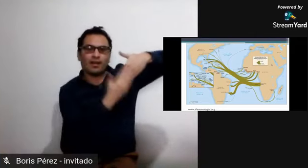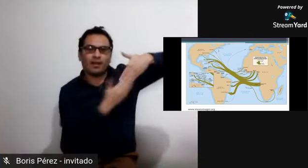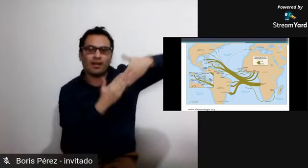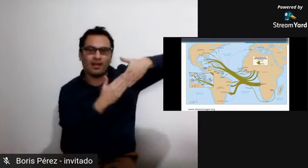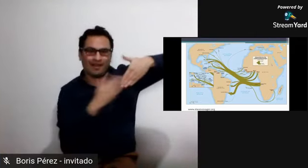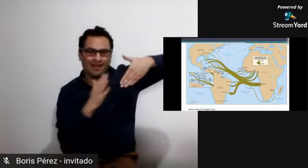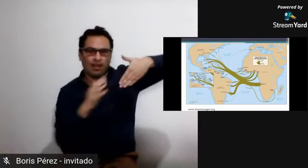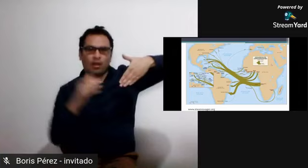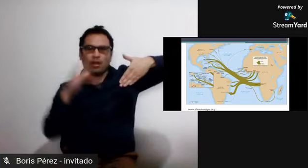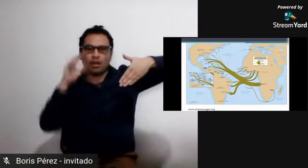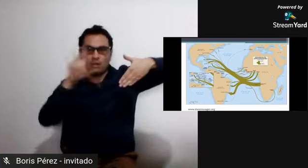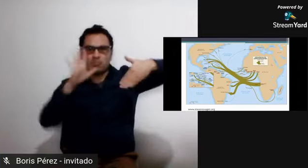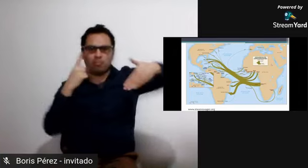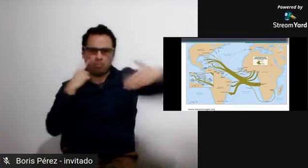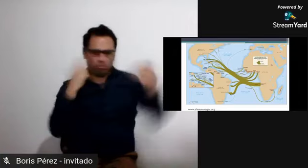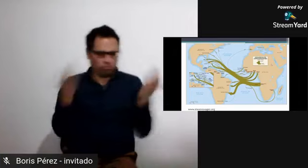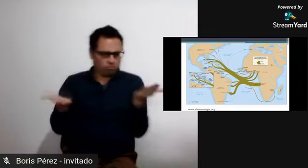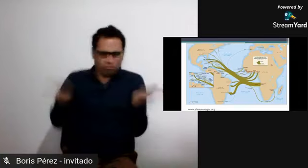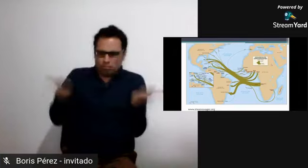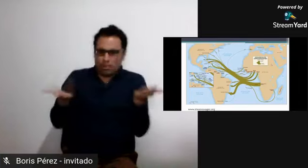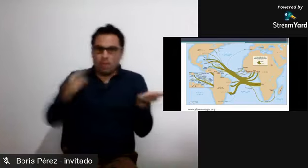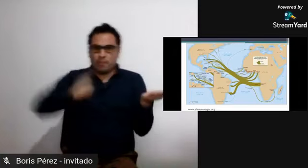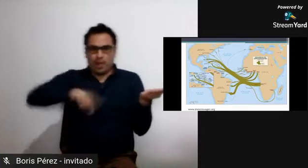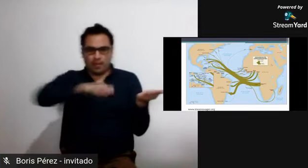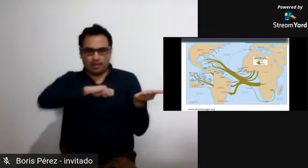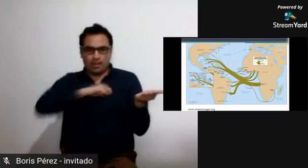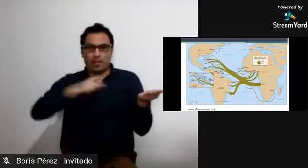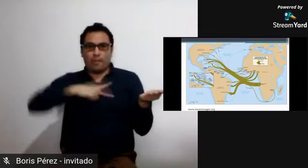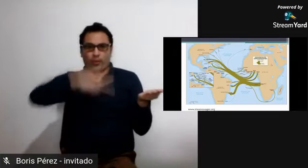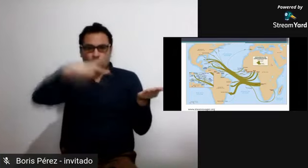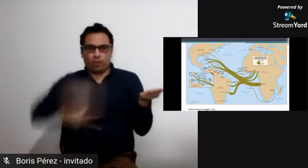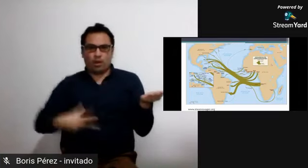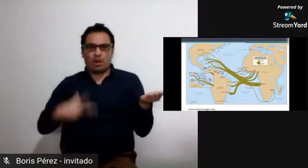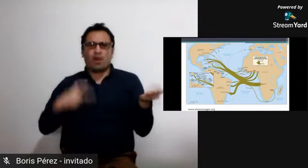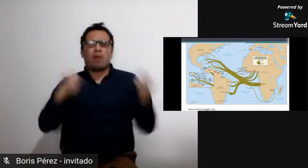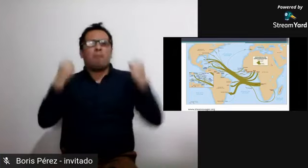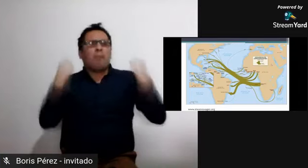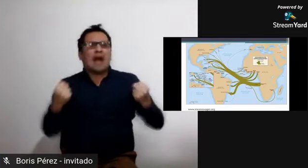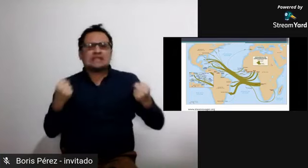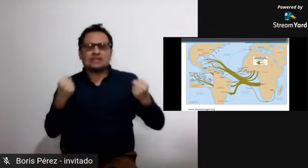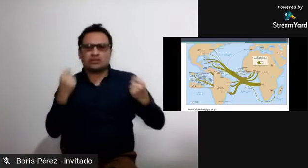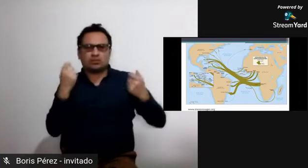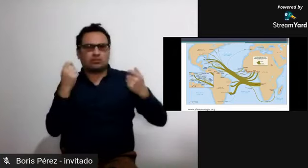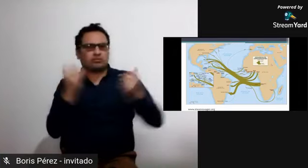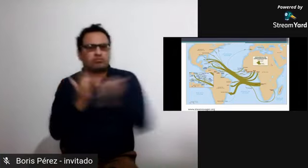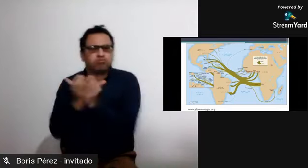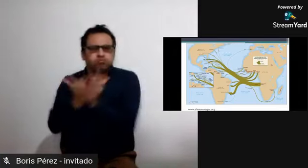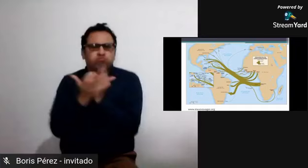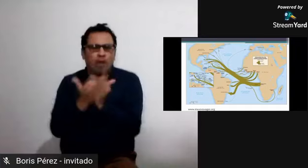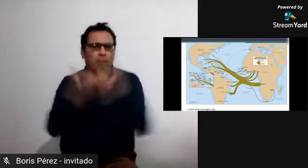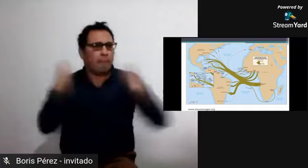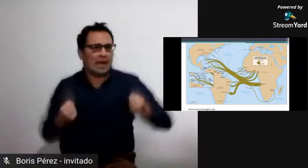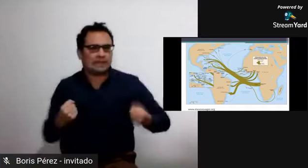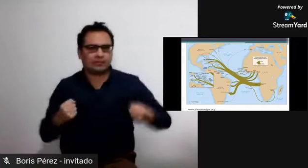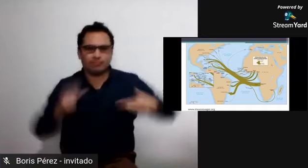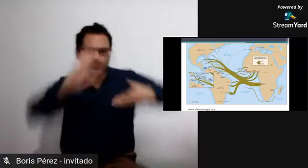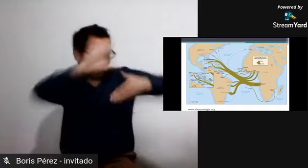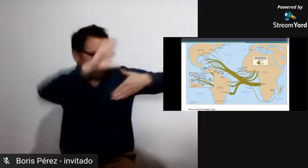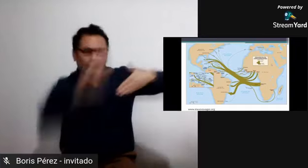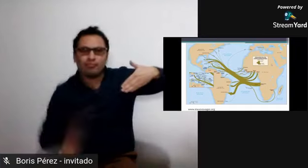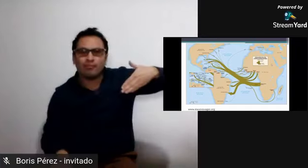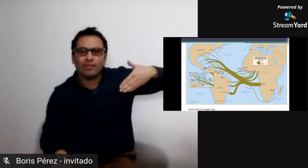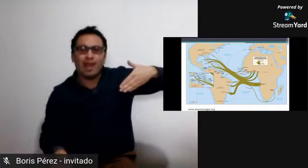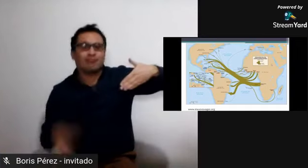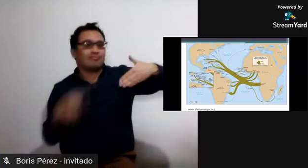hay unos datos estadísticos que nos muestran que el mayor número de población de esclavos que fueron